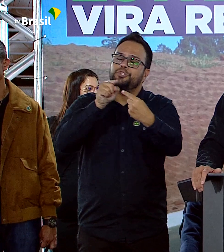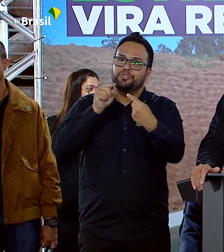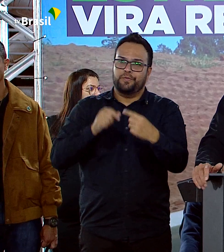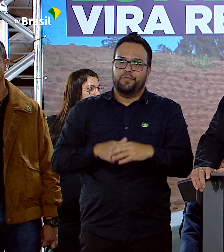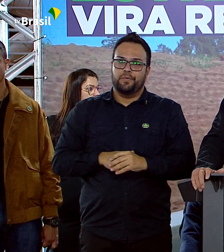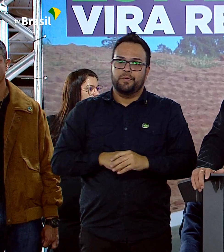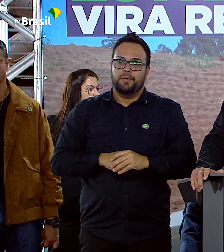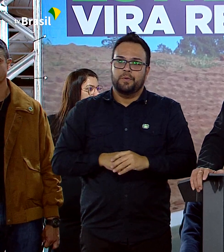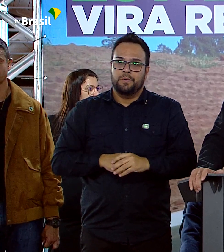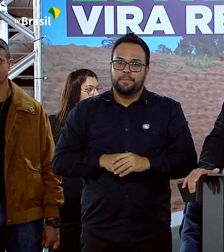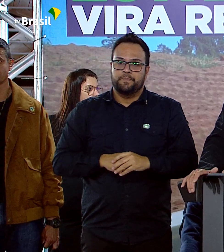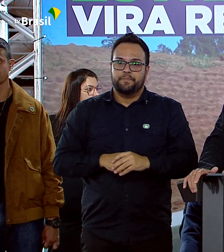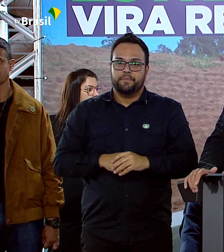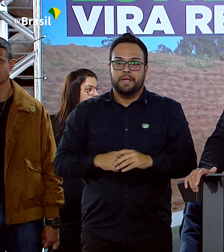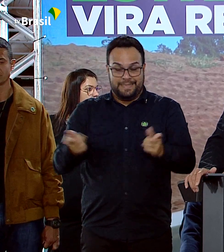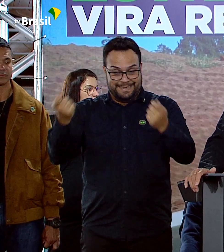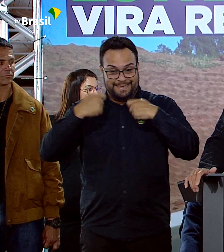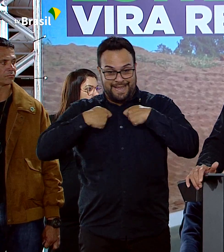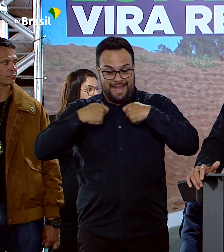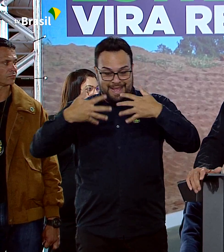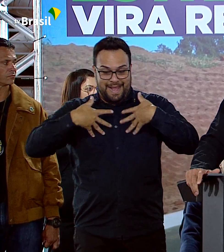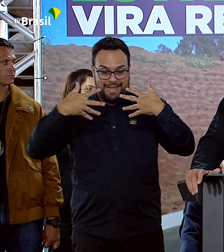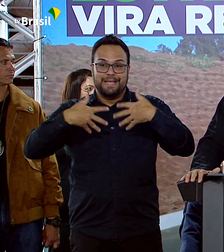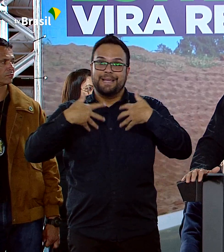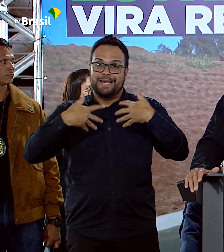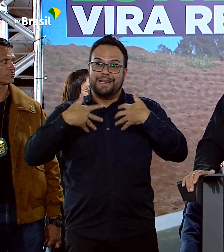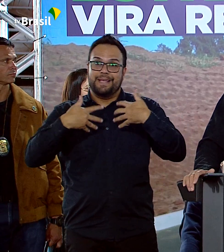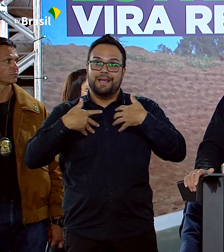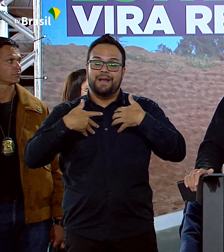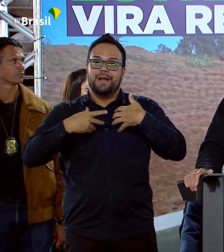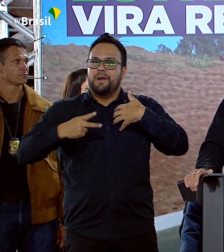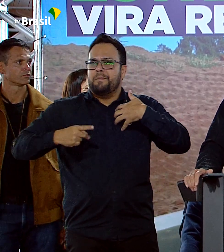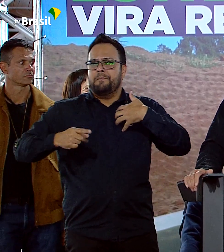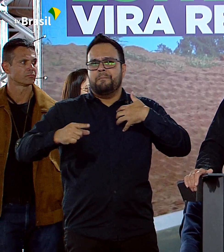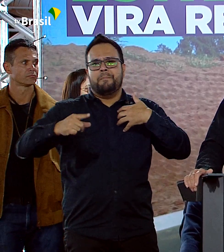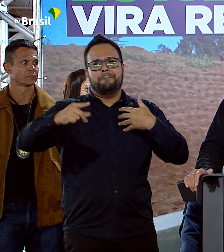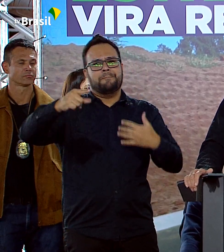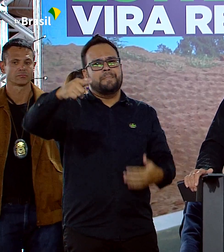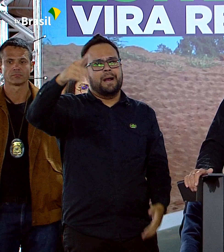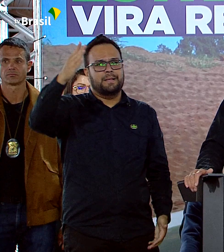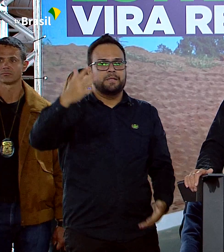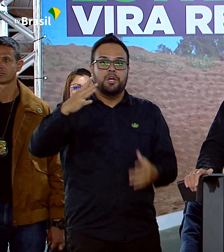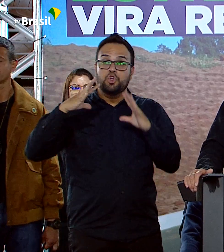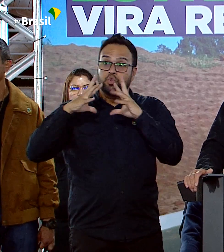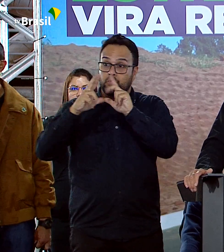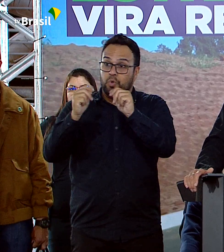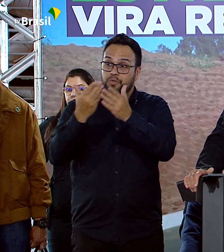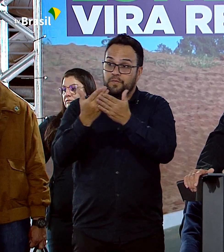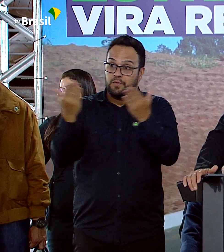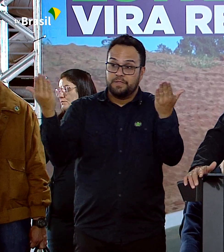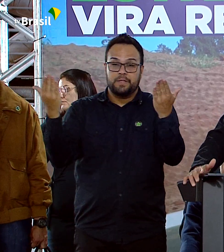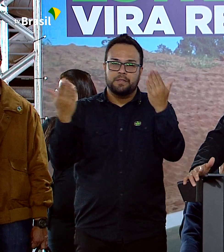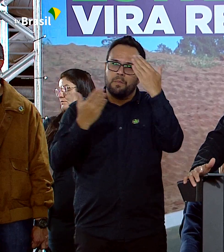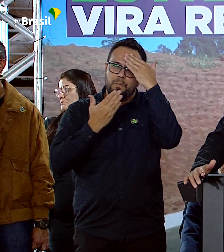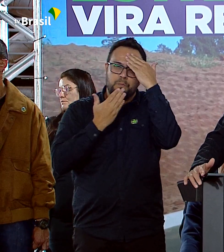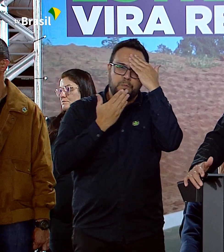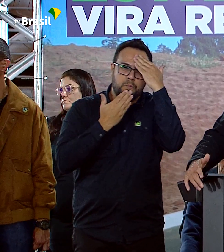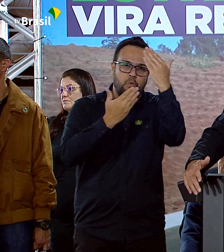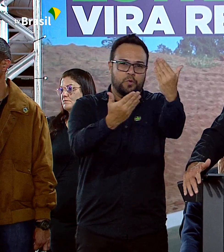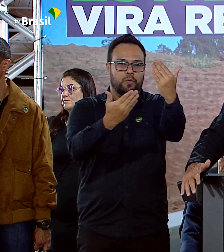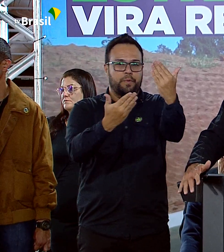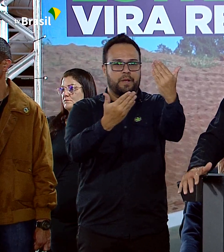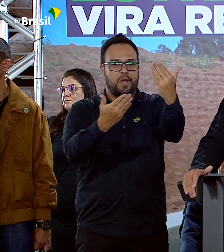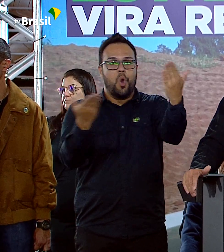nos dá uma alegria bem mais duradoura. a todos vocês, muito obrigado